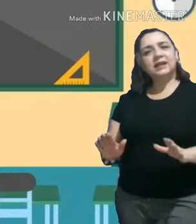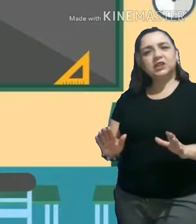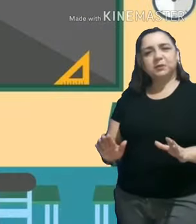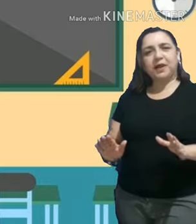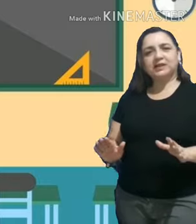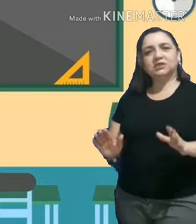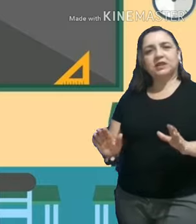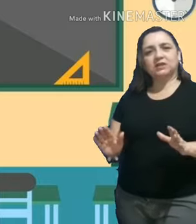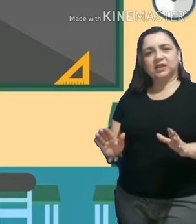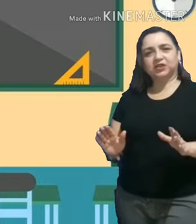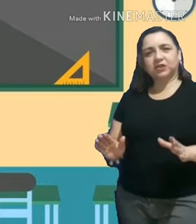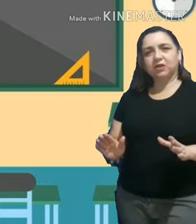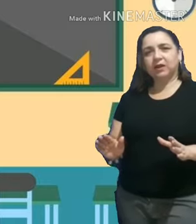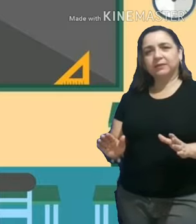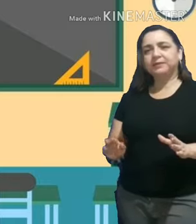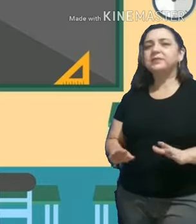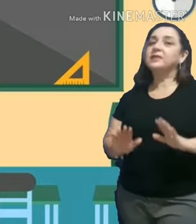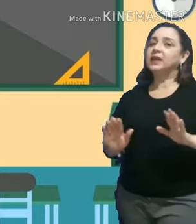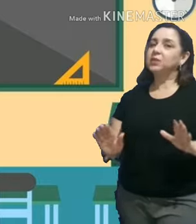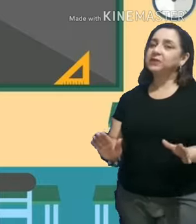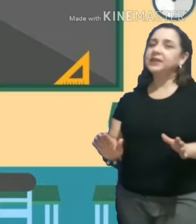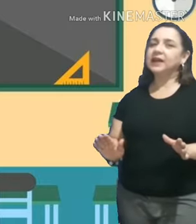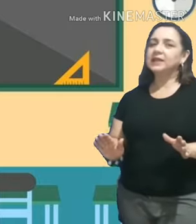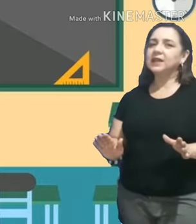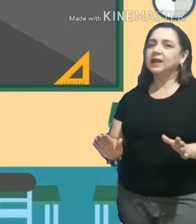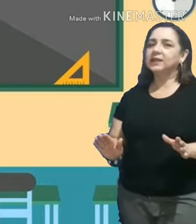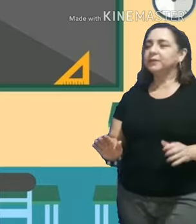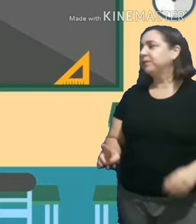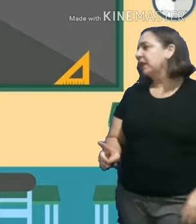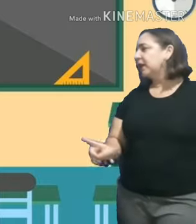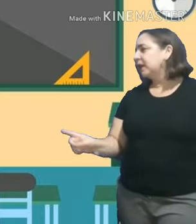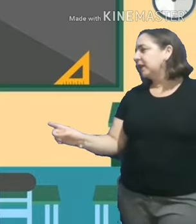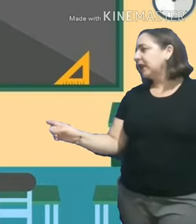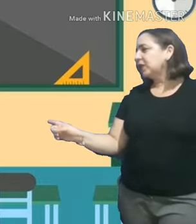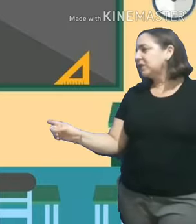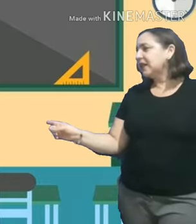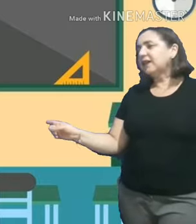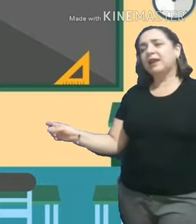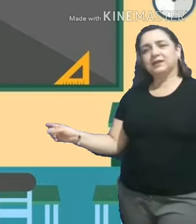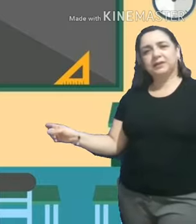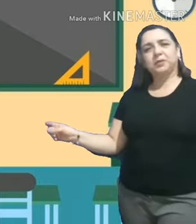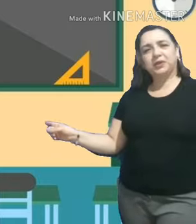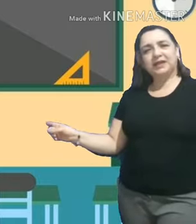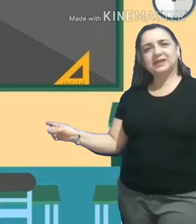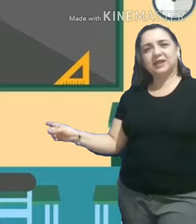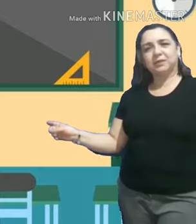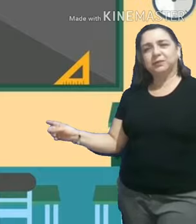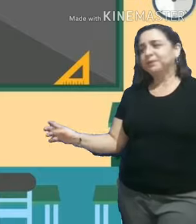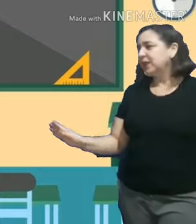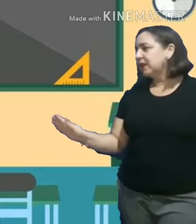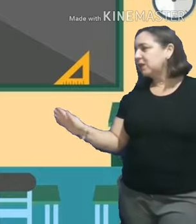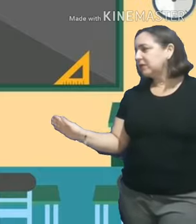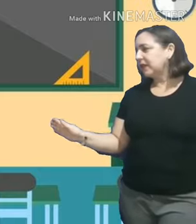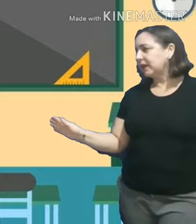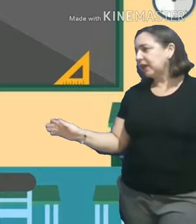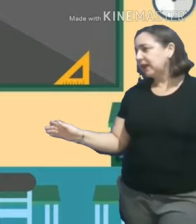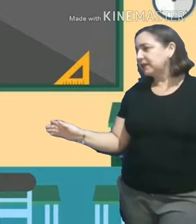Cada espaço da nossa escola tem uma finalidade. Na nossa classe, por exemplo,